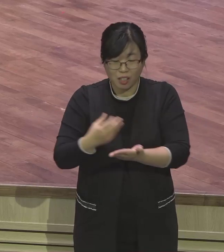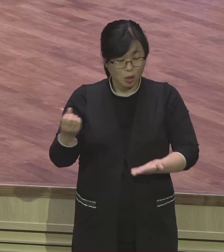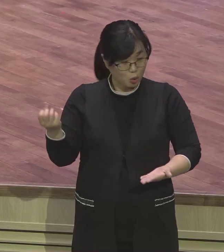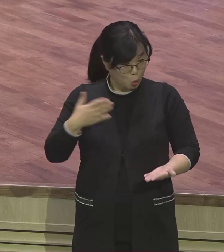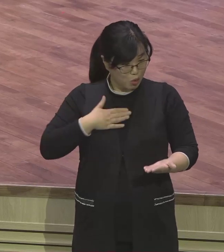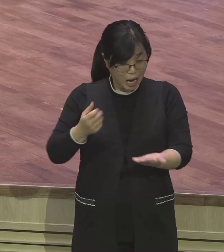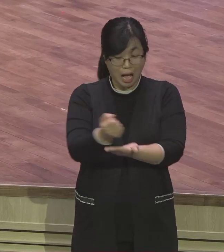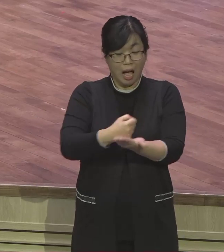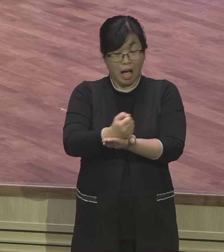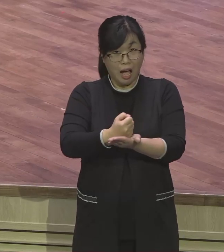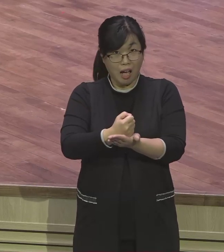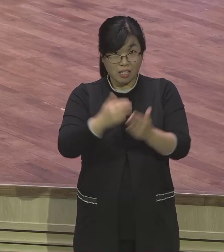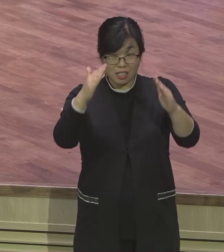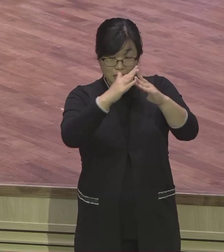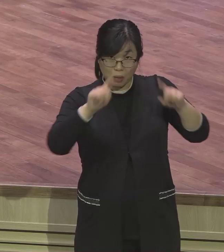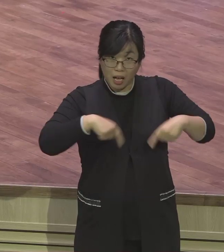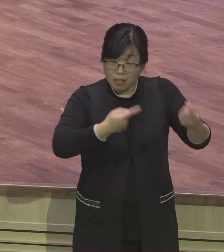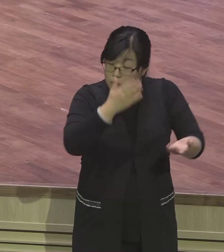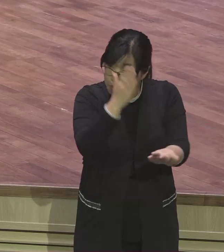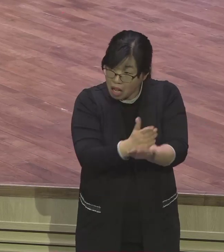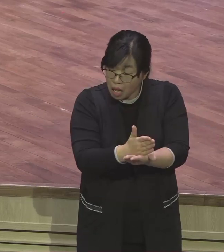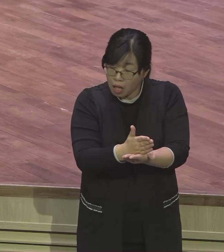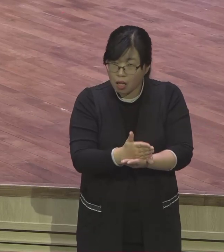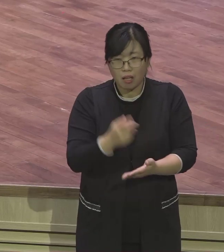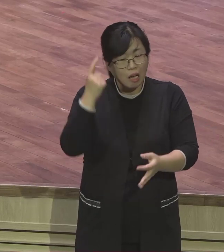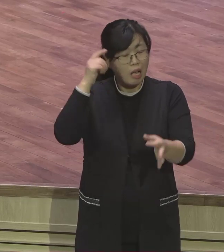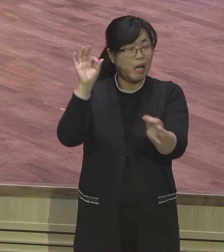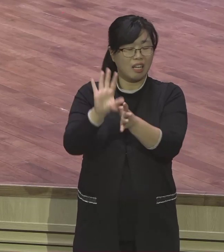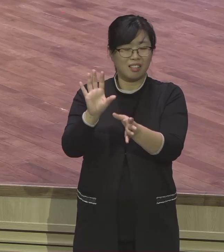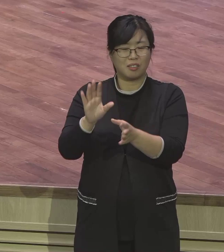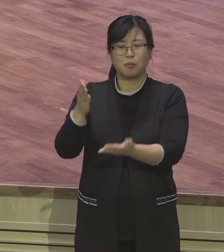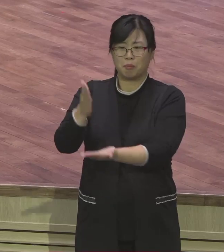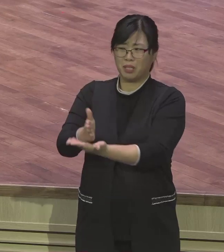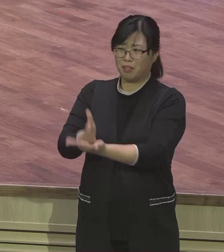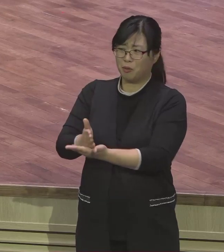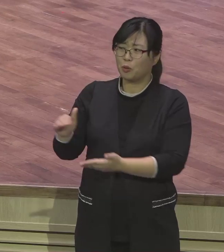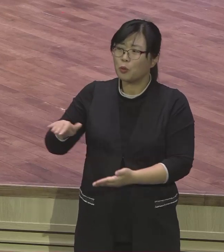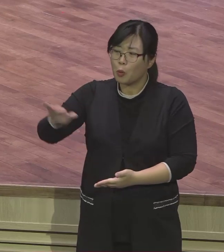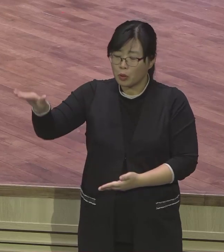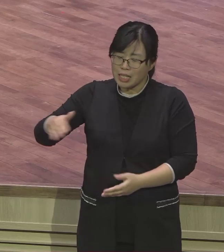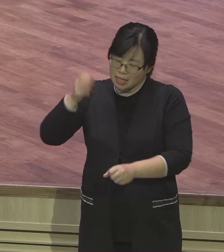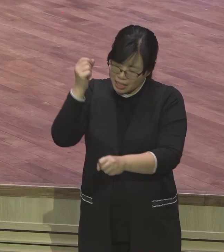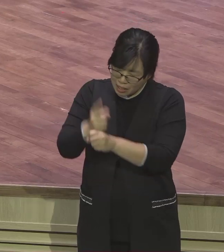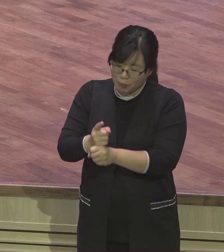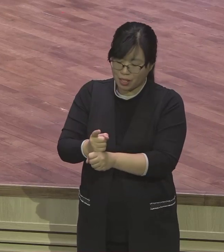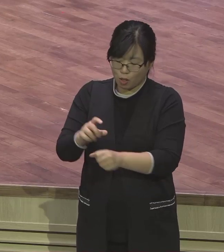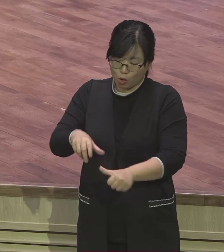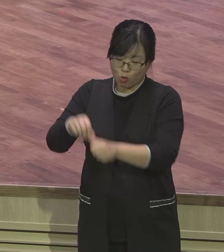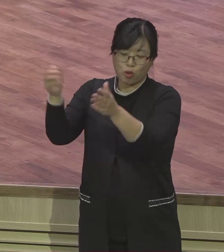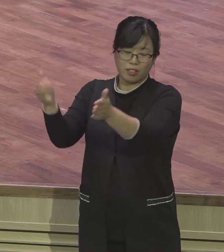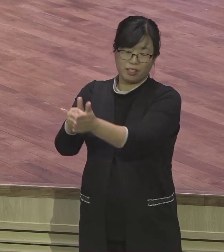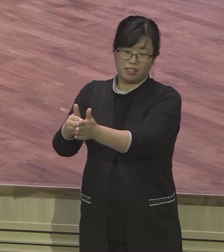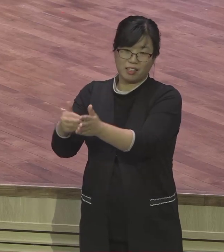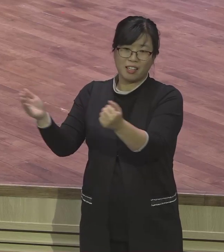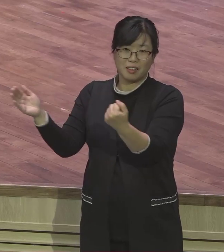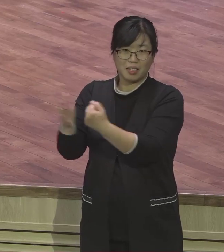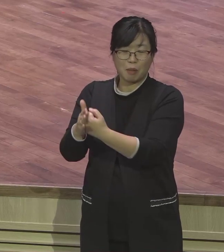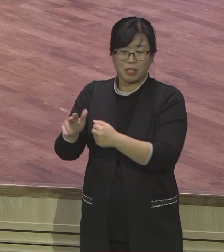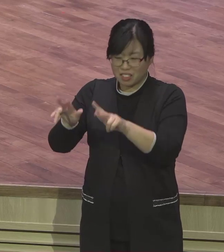점치를 가면 귀신이 진짜 귀신이거든 말아요. 너 예수에게 왜 왔냐 이란다. 그 귀신들님 점쟁이인데 요거도